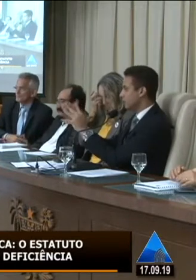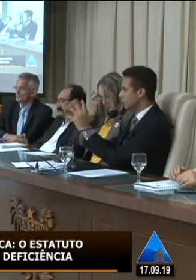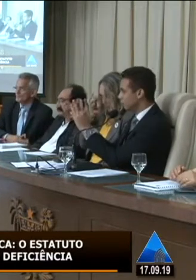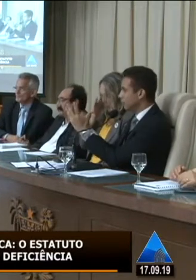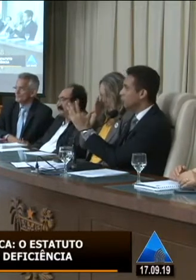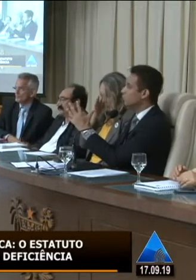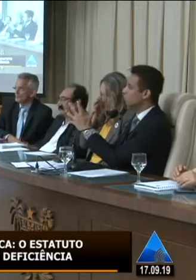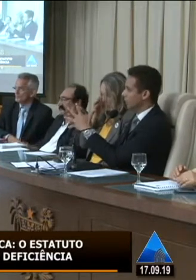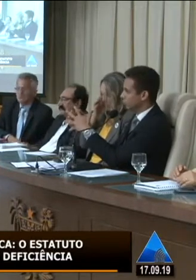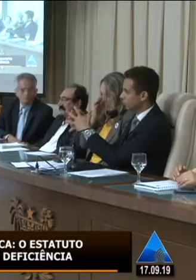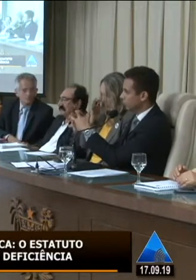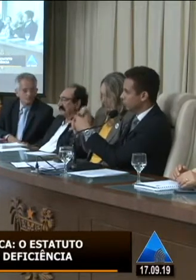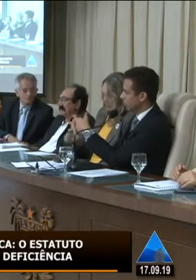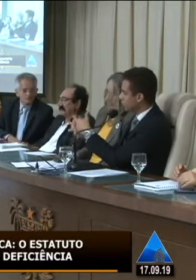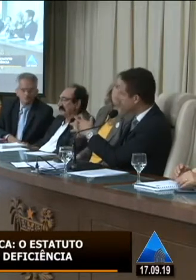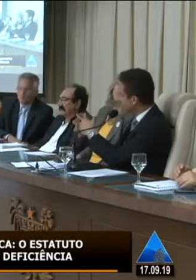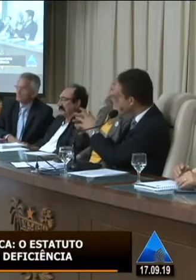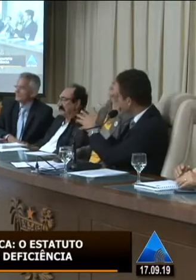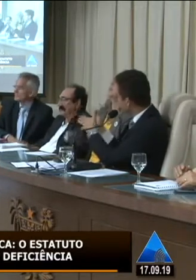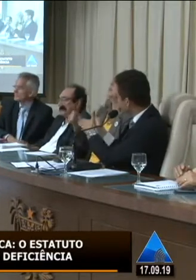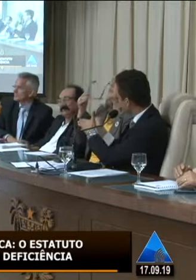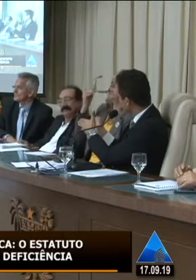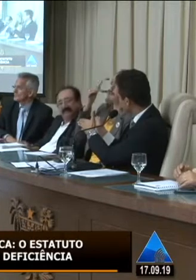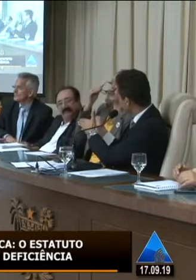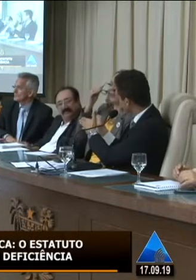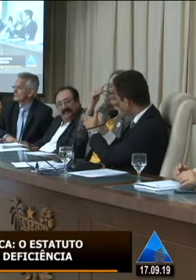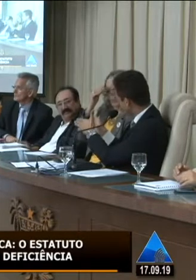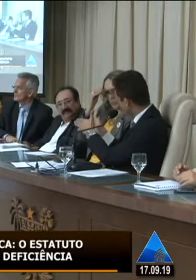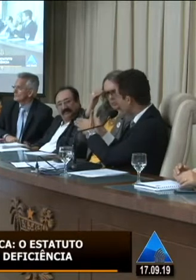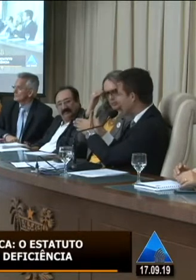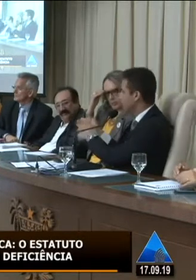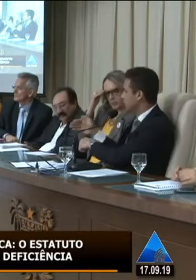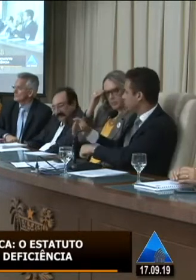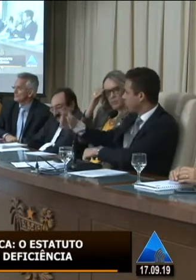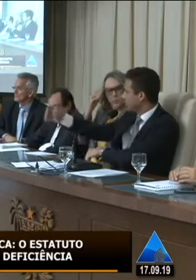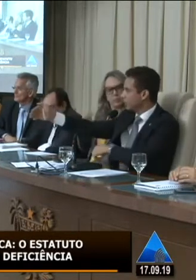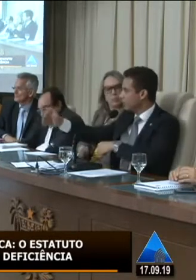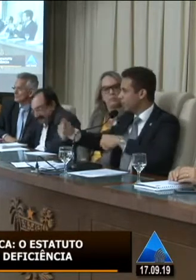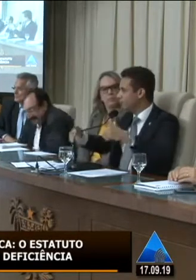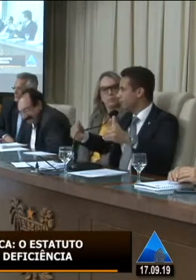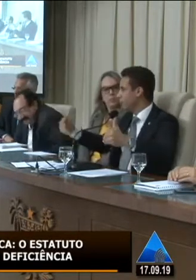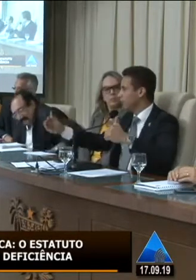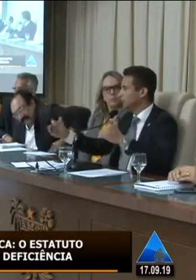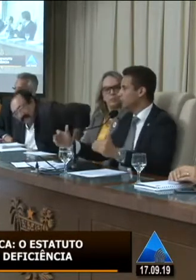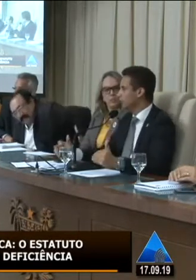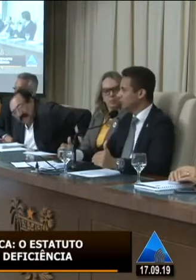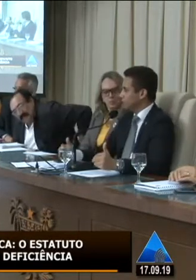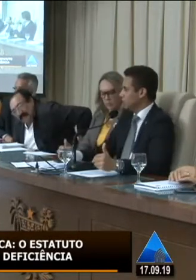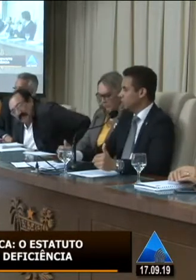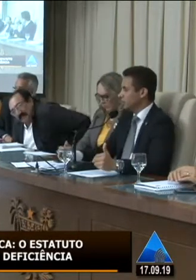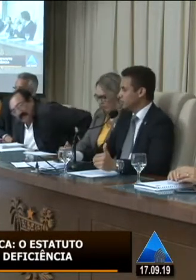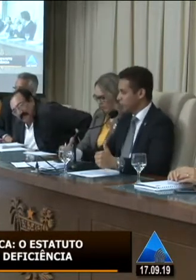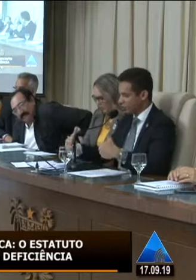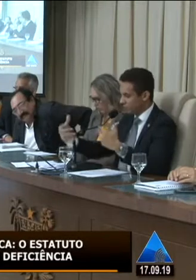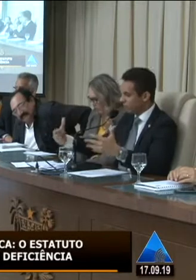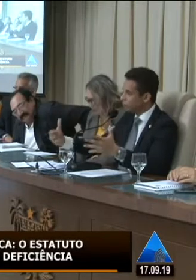unificamos isso em um documento e nós possamos nós podemos inclusive repassar e cada um aqui pode pode contribuir